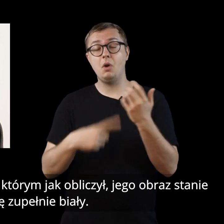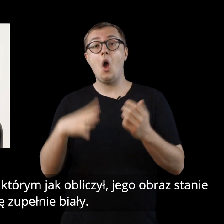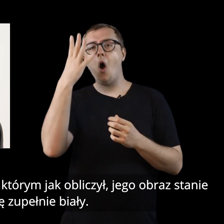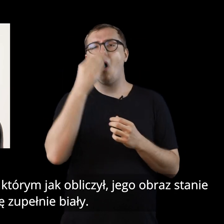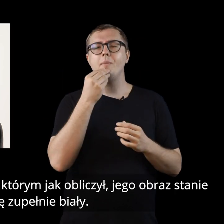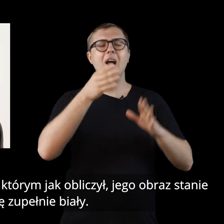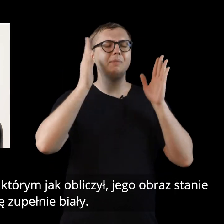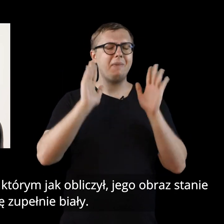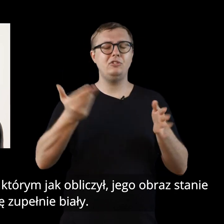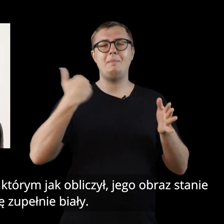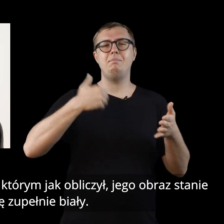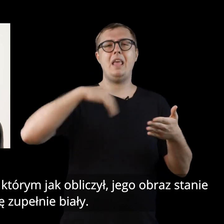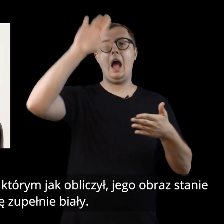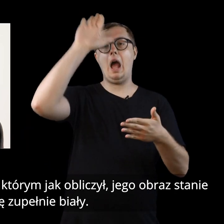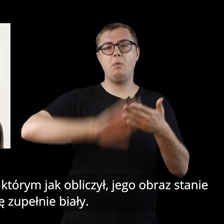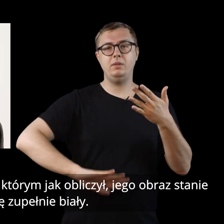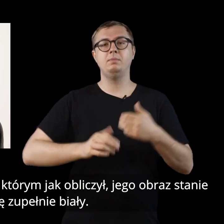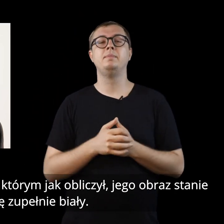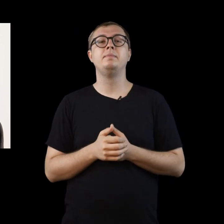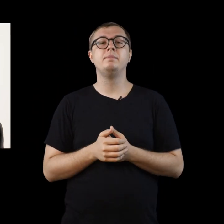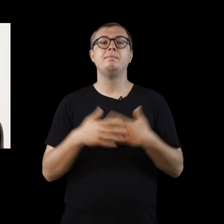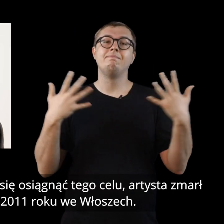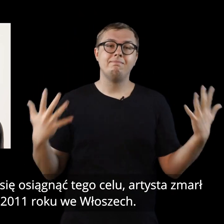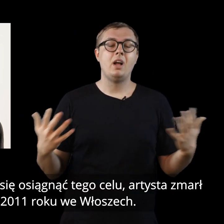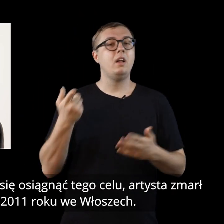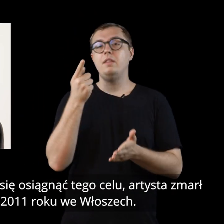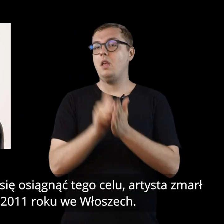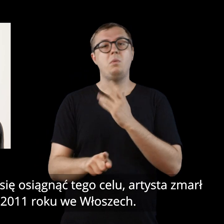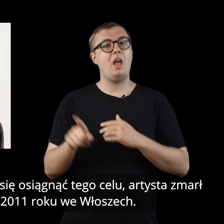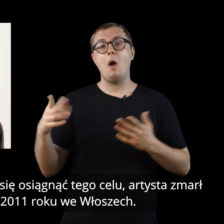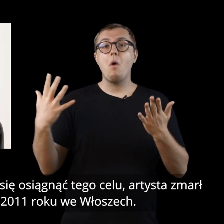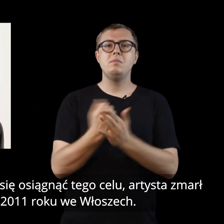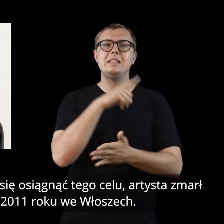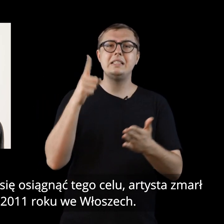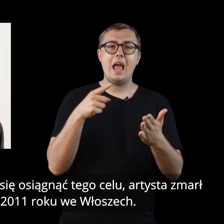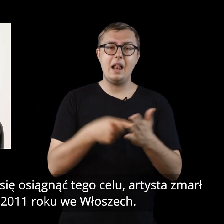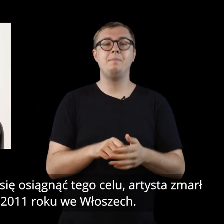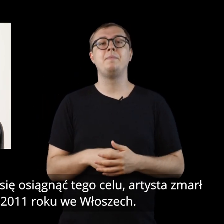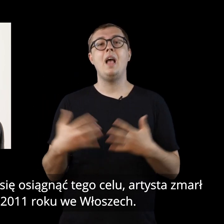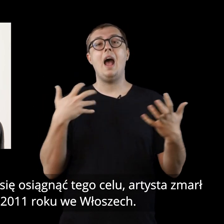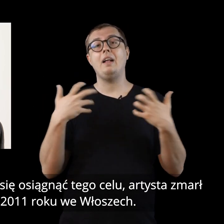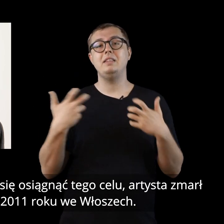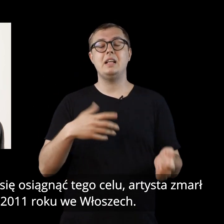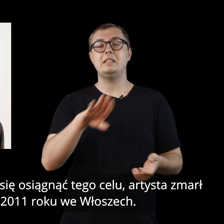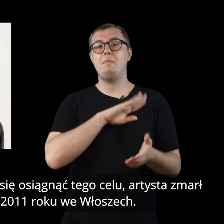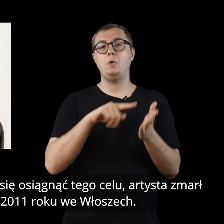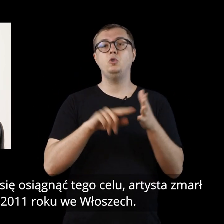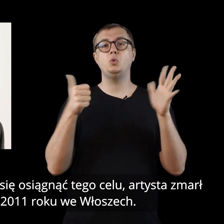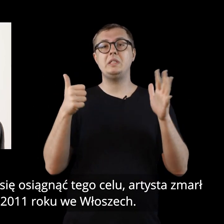jego obraz stanie się zupełnie biały. Niestety, nie udało mu się osiągnąć tego celu. Artysta zmarł